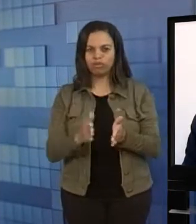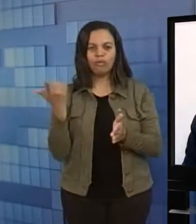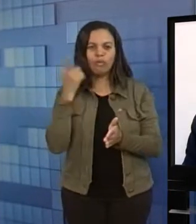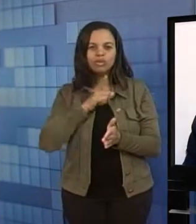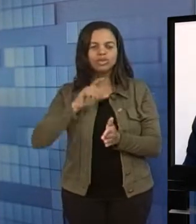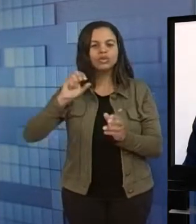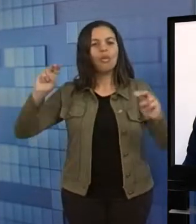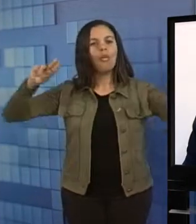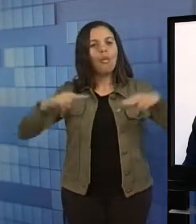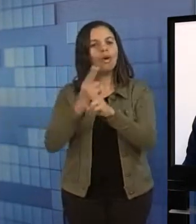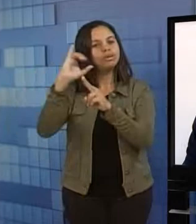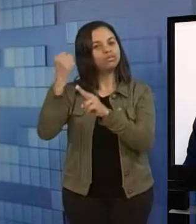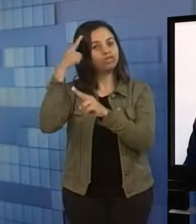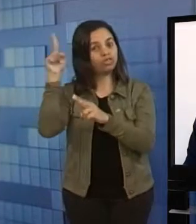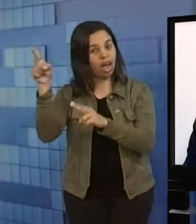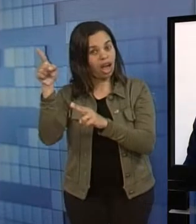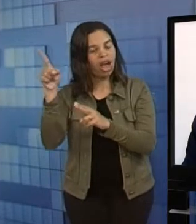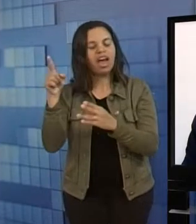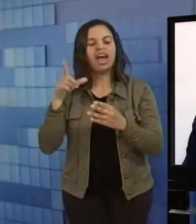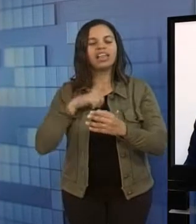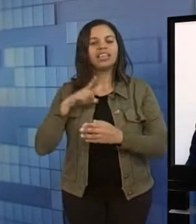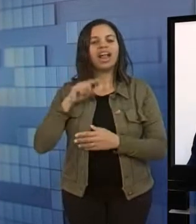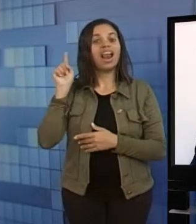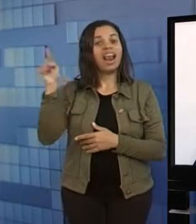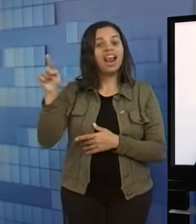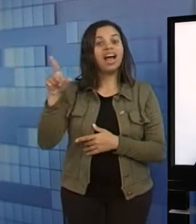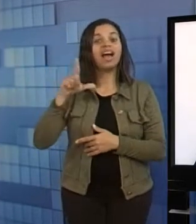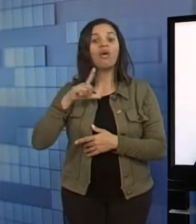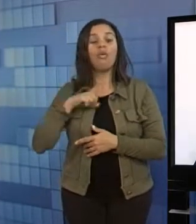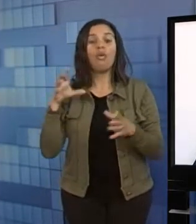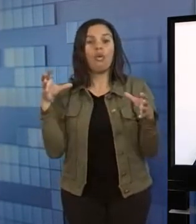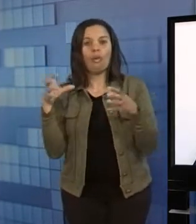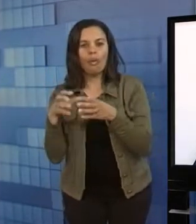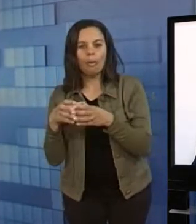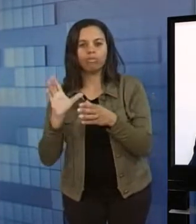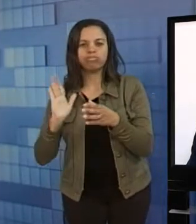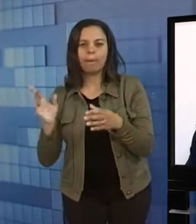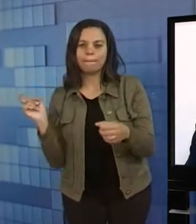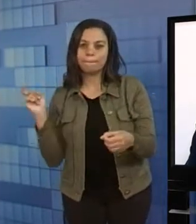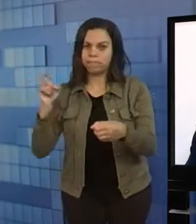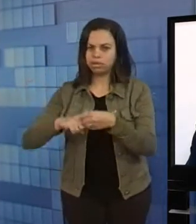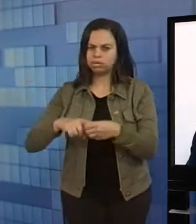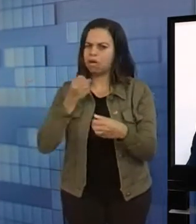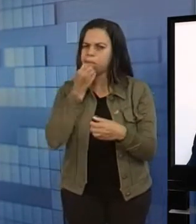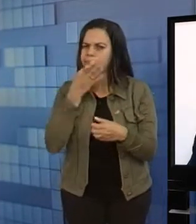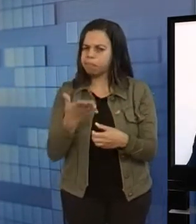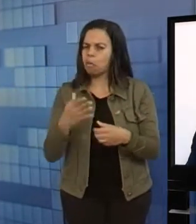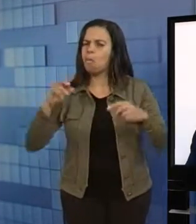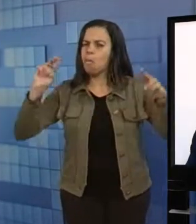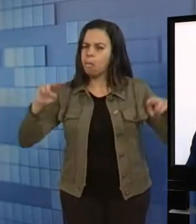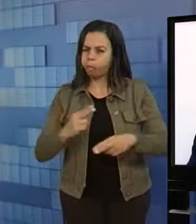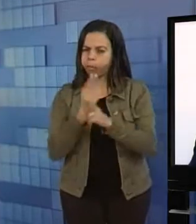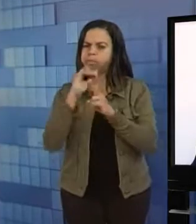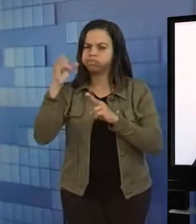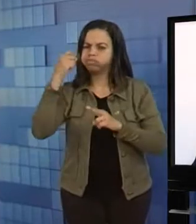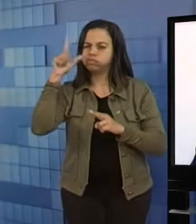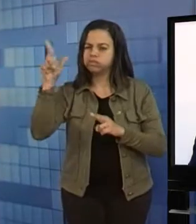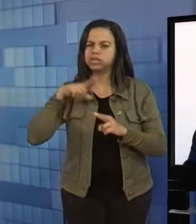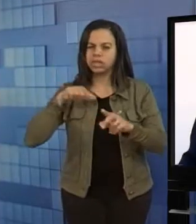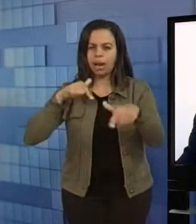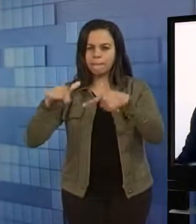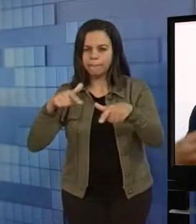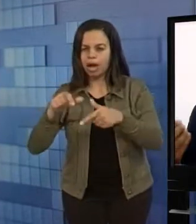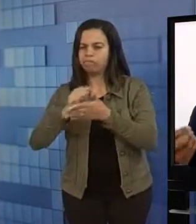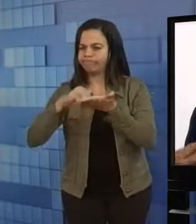E aí a gente começou, a gente já tinha lá em Jiquié com a Gessa, a gente tinha uma parceria boa com a UESB, muitos trabalhos eram